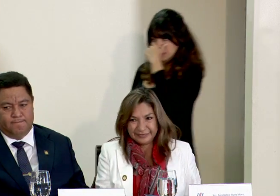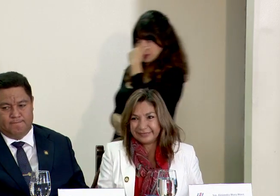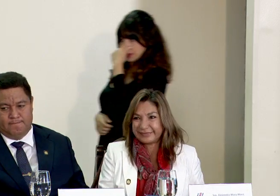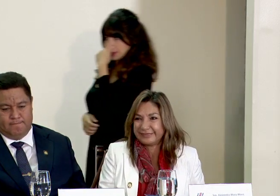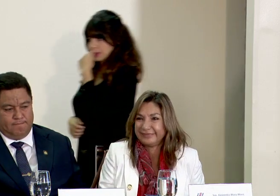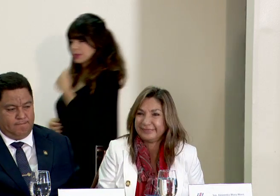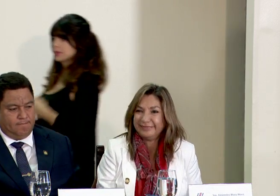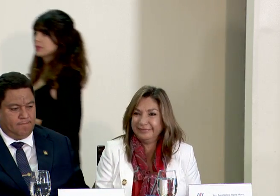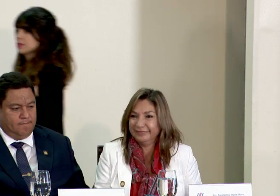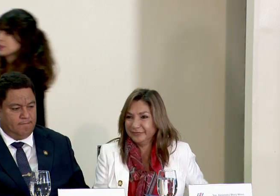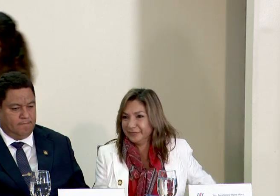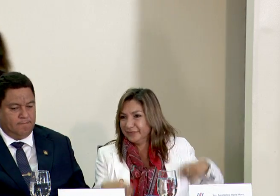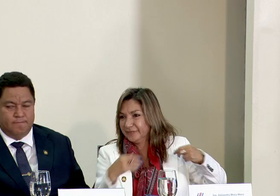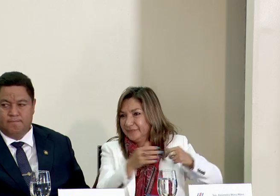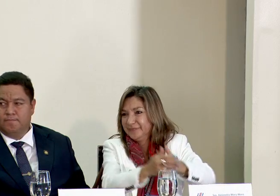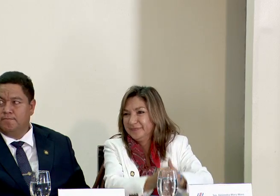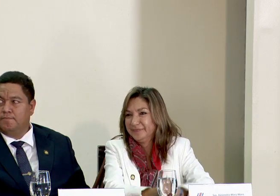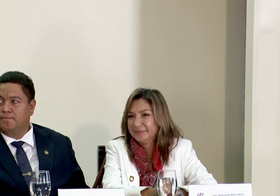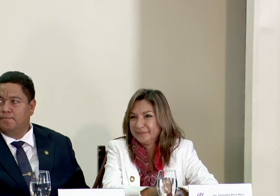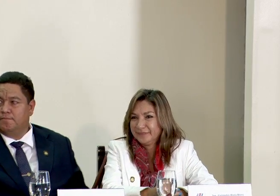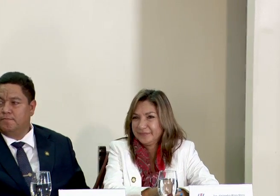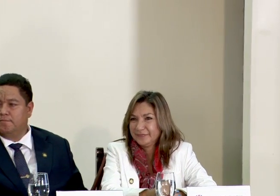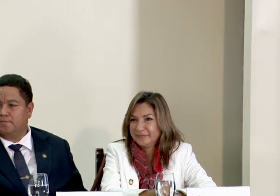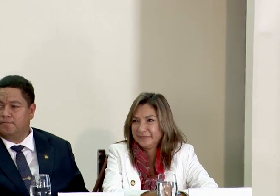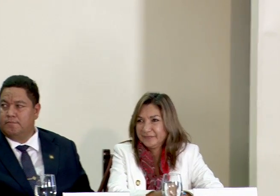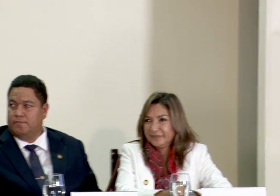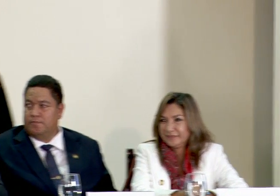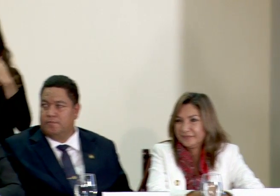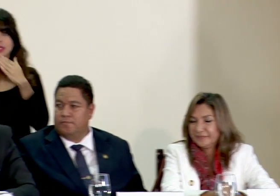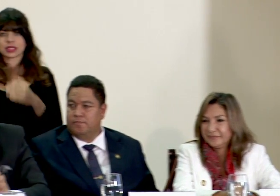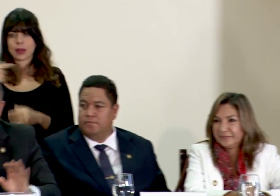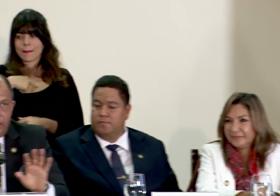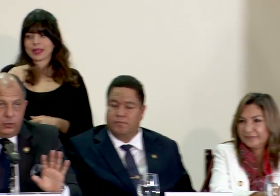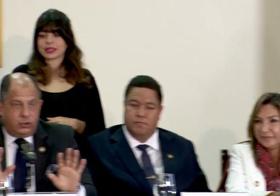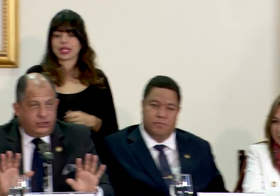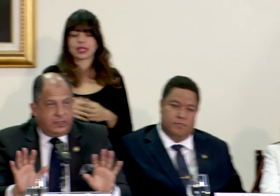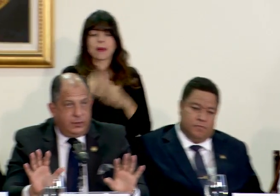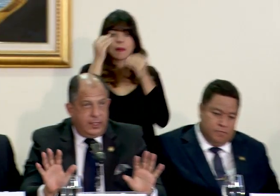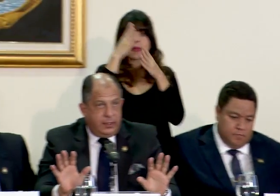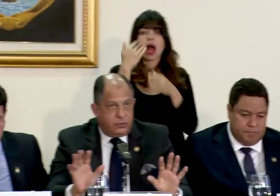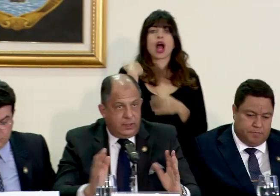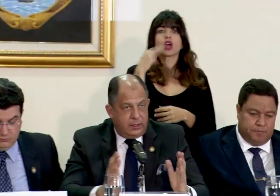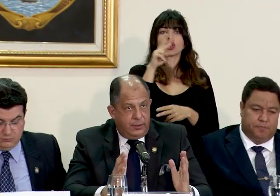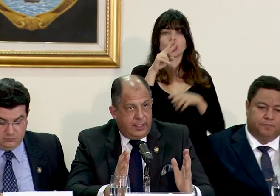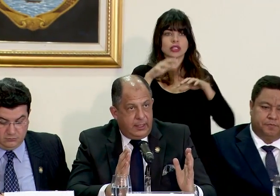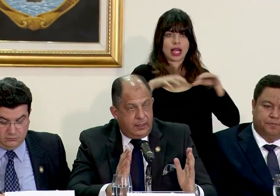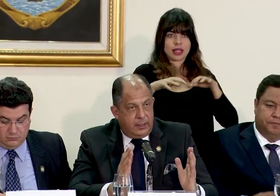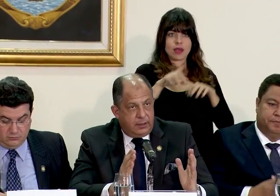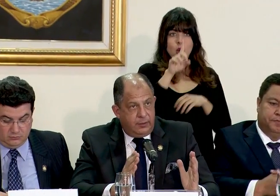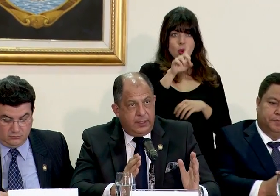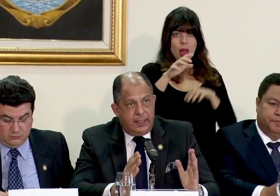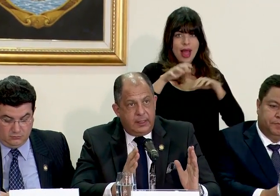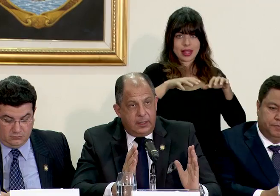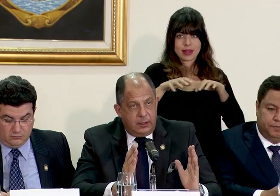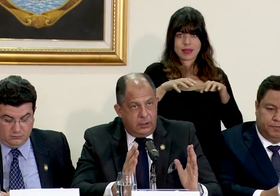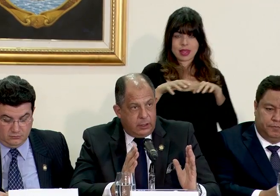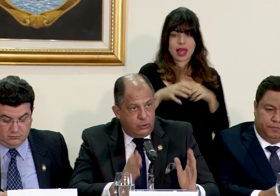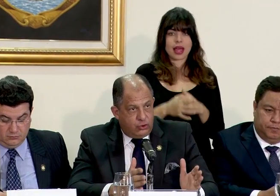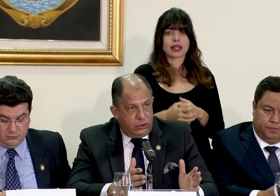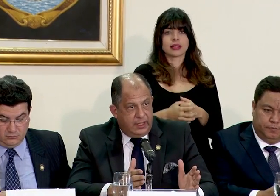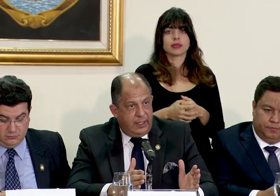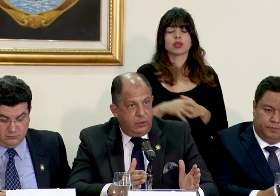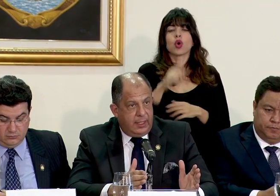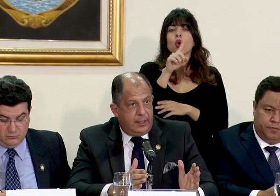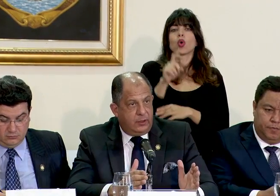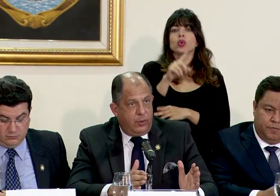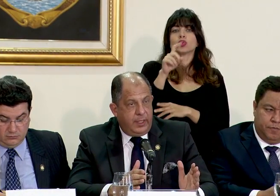Muchísimas gracias, señor presidente. muchas gracias. Nada más para indicar que tenemos dos actividades. Una actividad es la actividad de